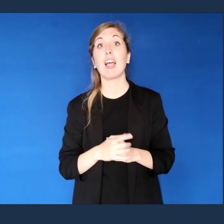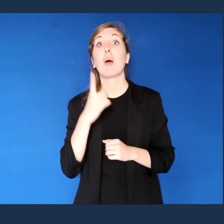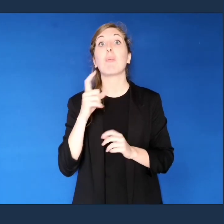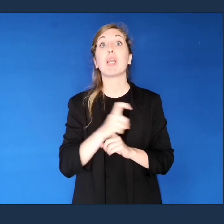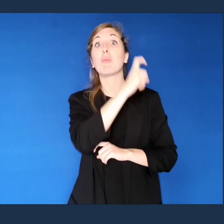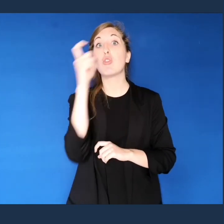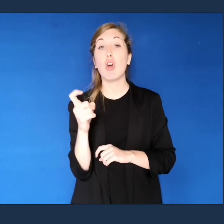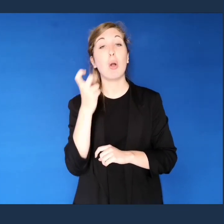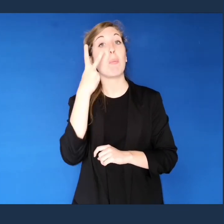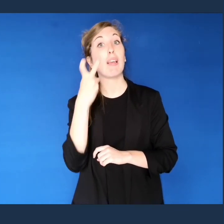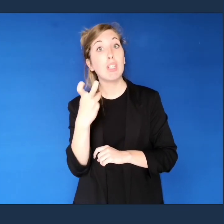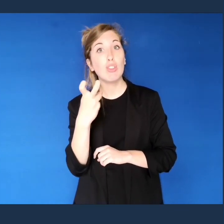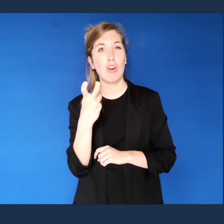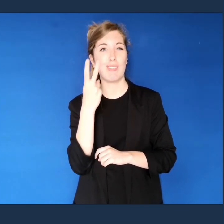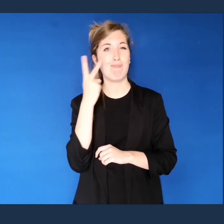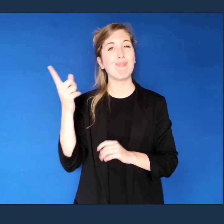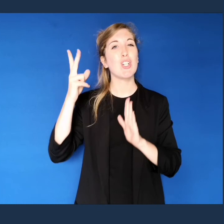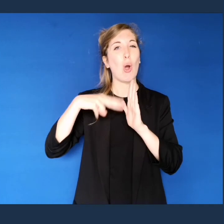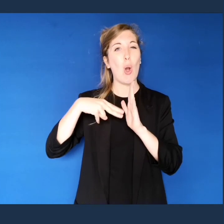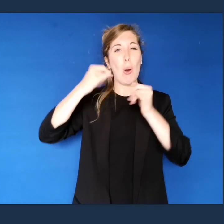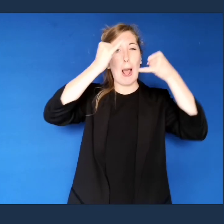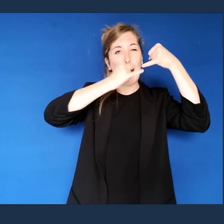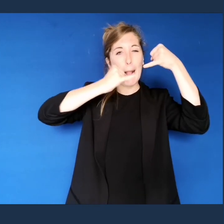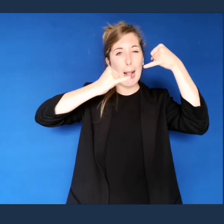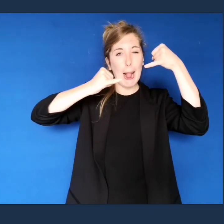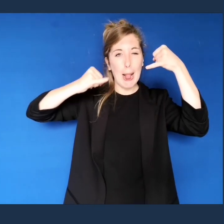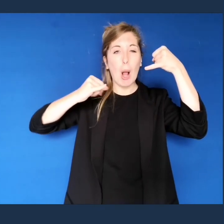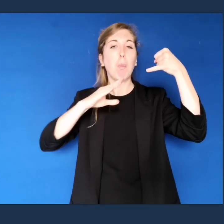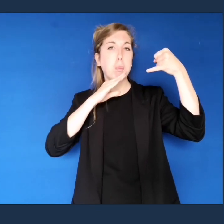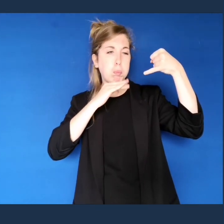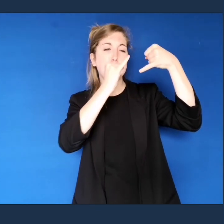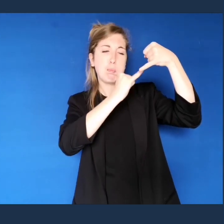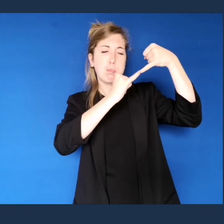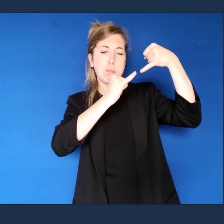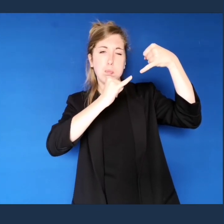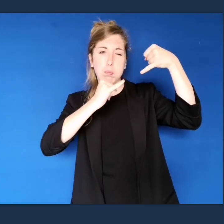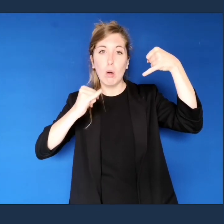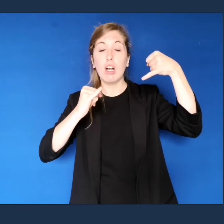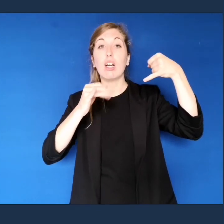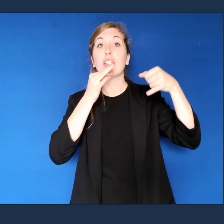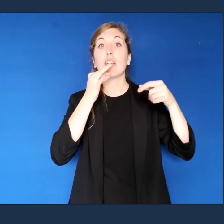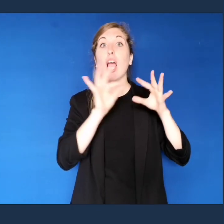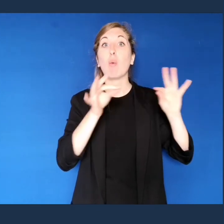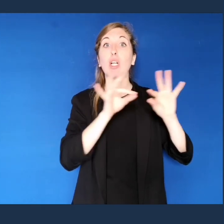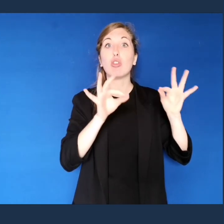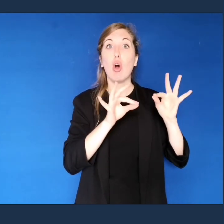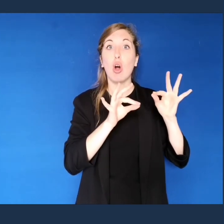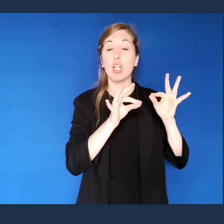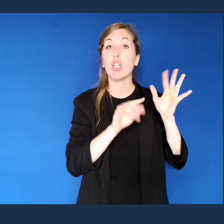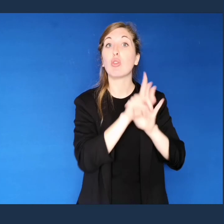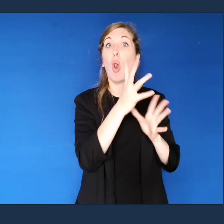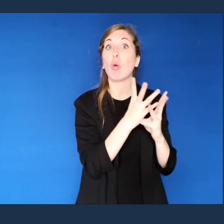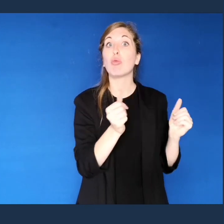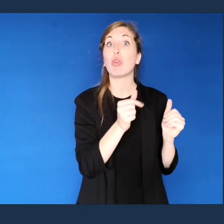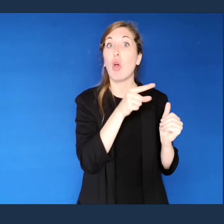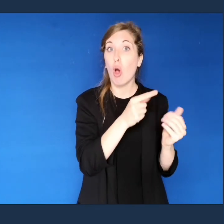vari scenari rappresentati qui dalle linee colorate sono abbastanza sovrapposti. Le soluzioni delle equazioni conducono quasi tutte verso